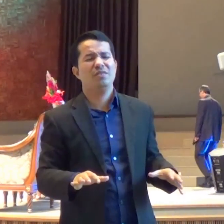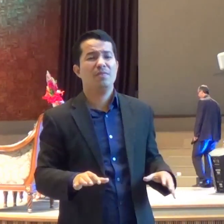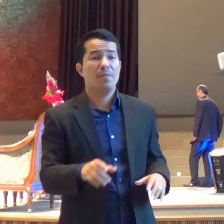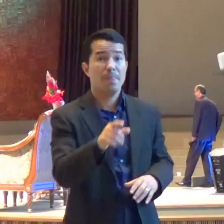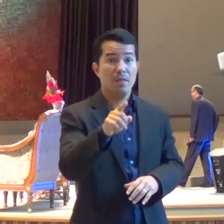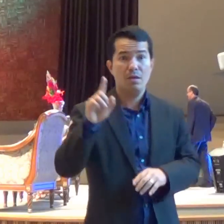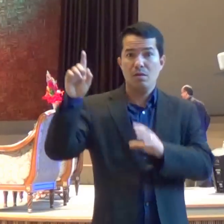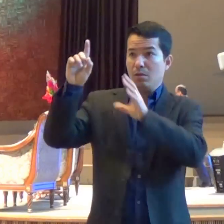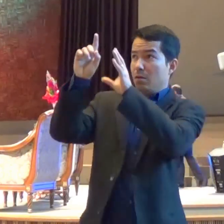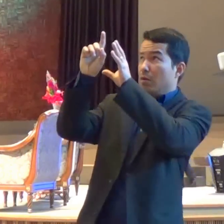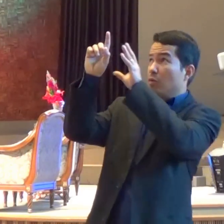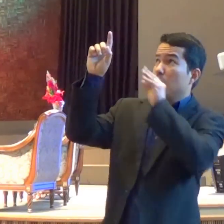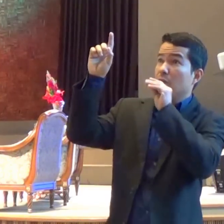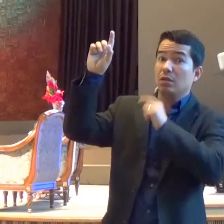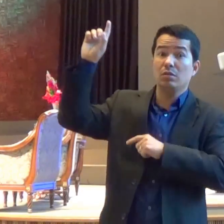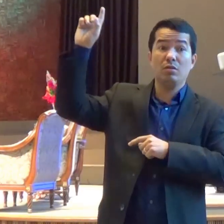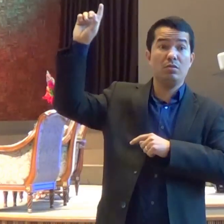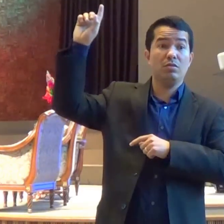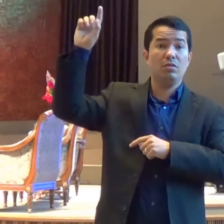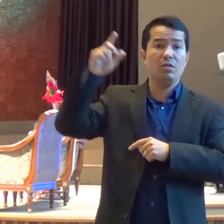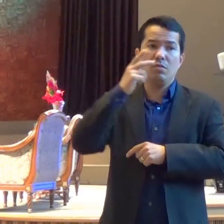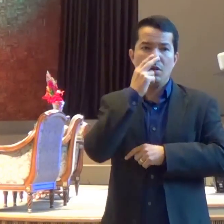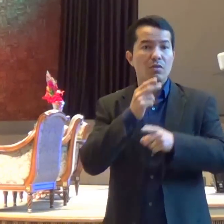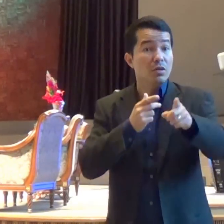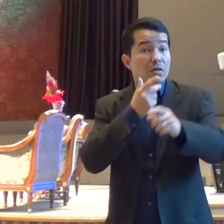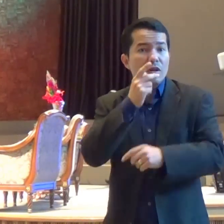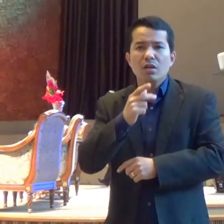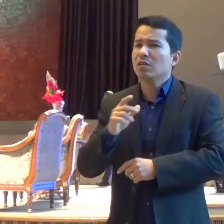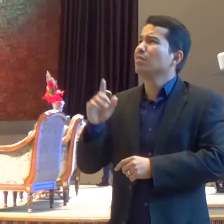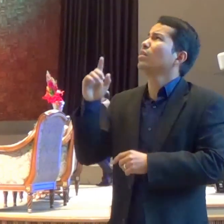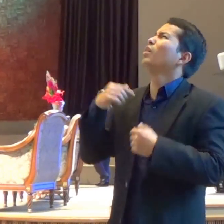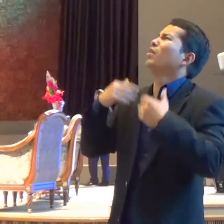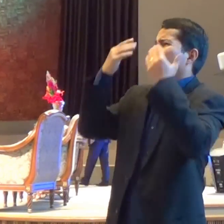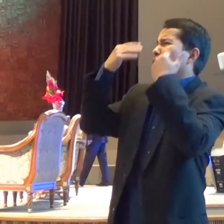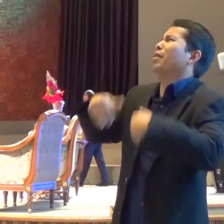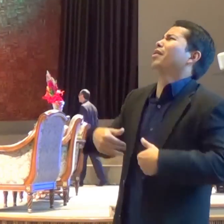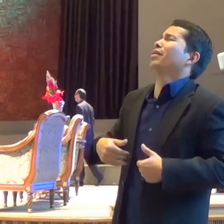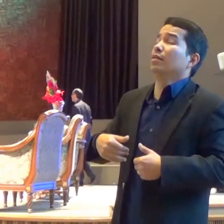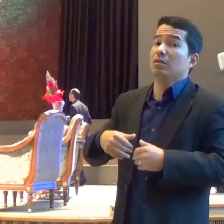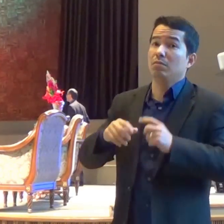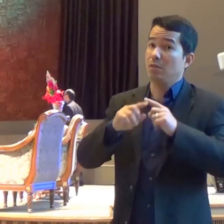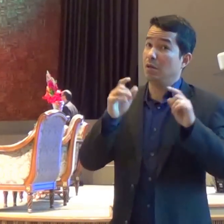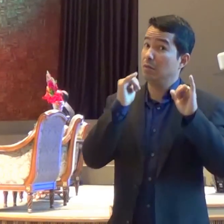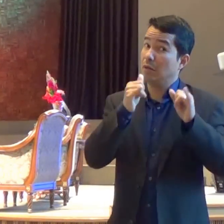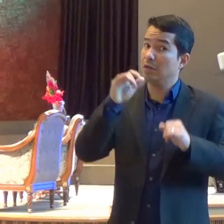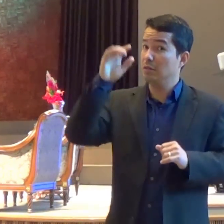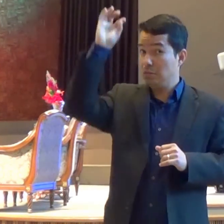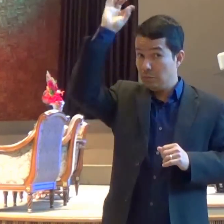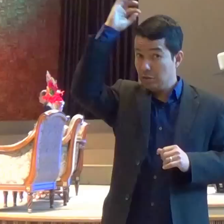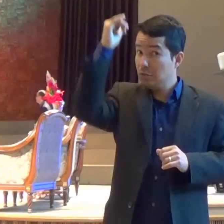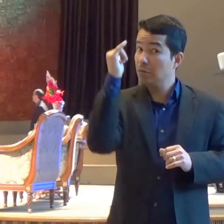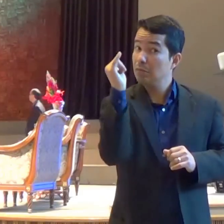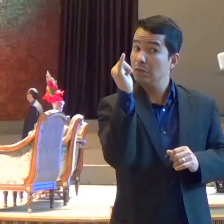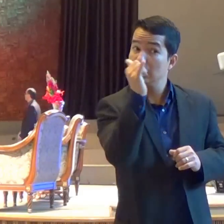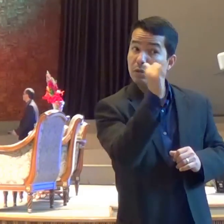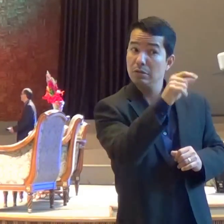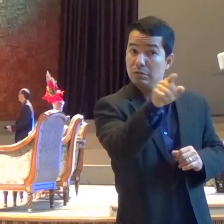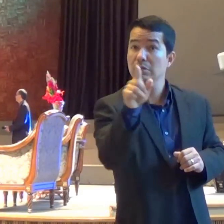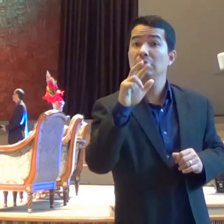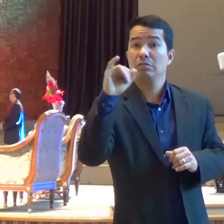dizer Senhor Estou aqui E o Espírito Santo Vai começar a dizer Vou mexer Vou trabalhar Vou derramar graça